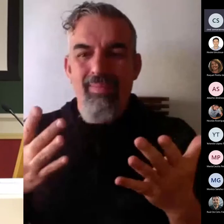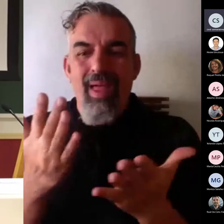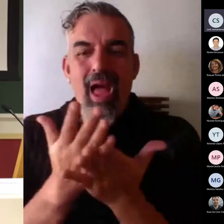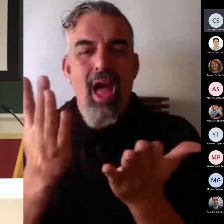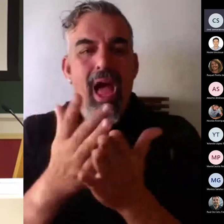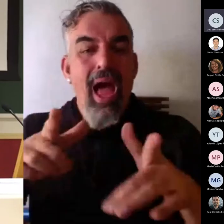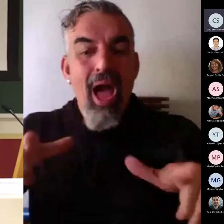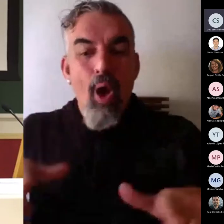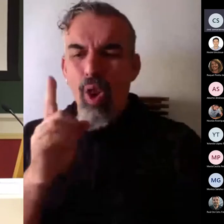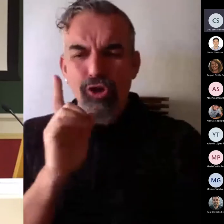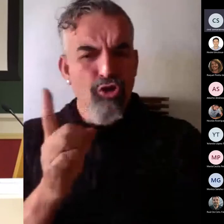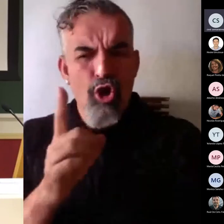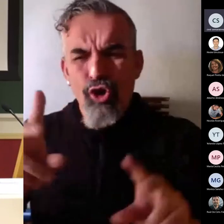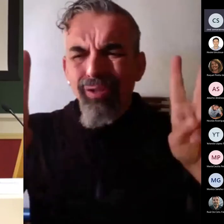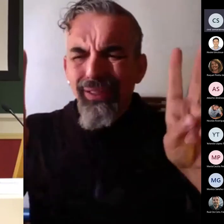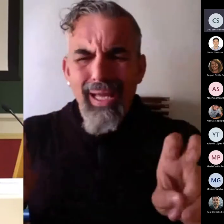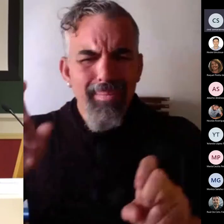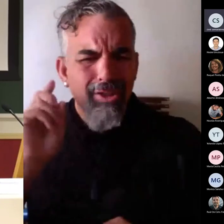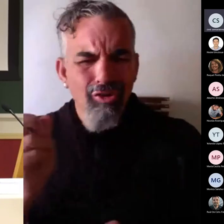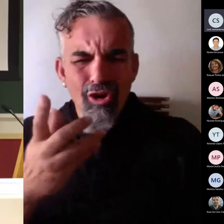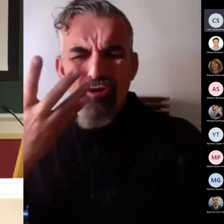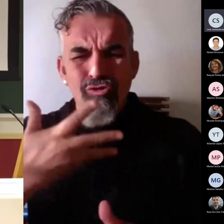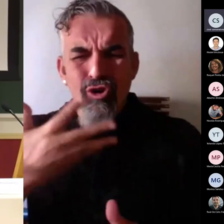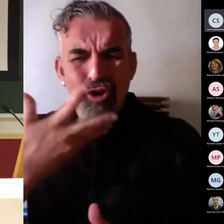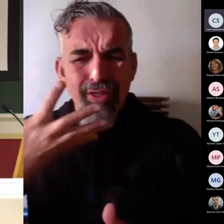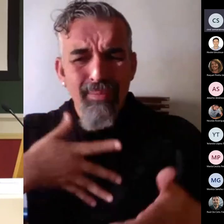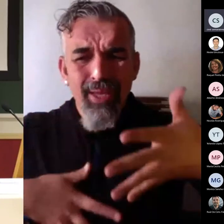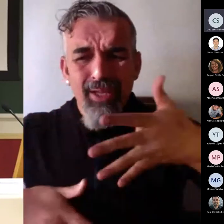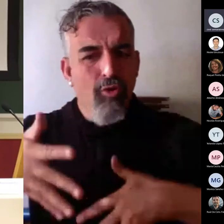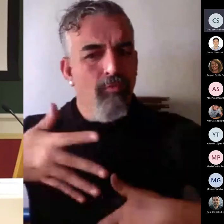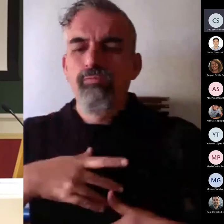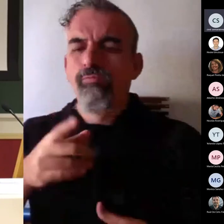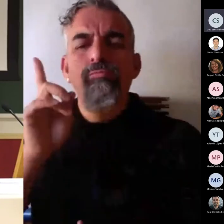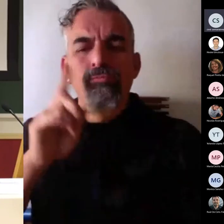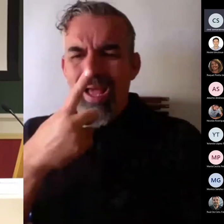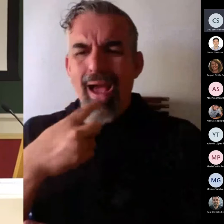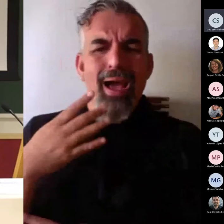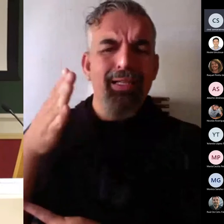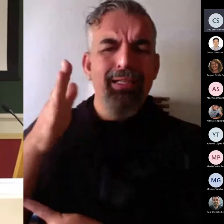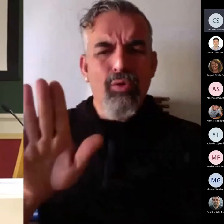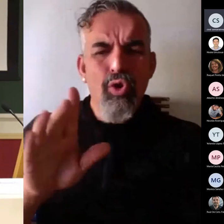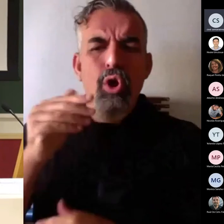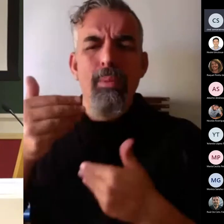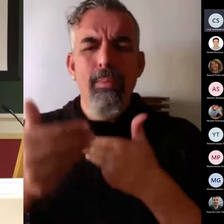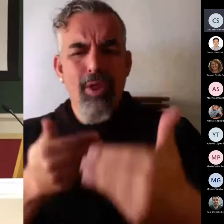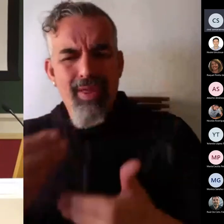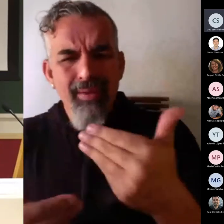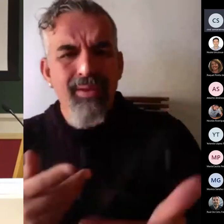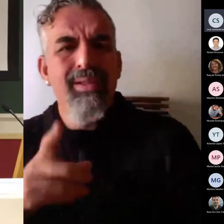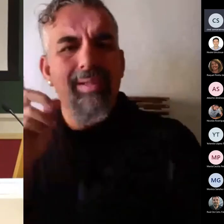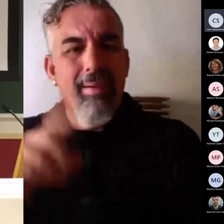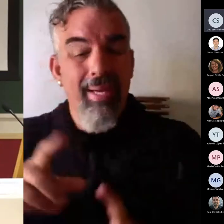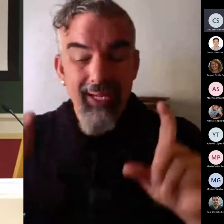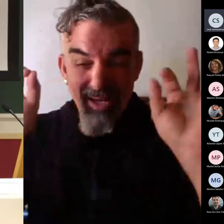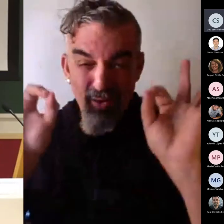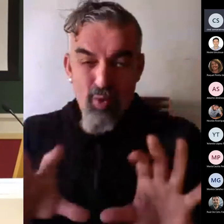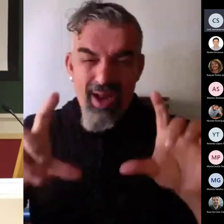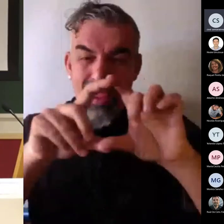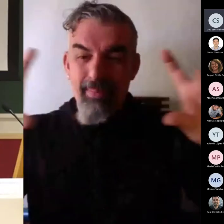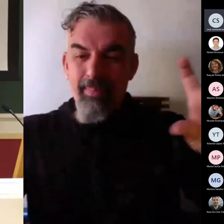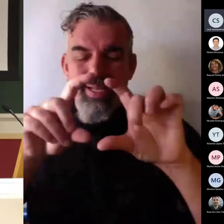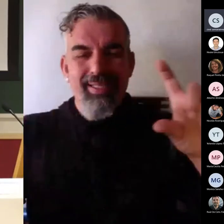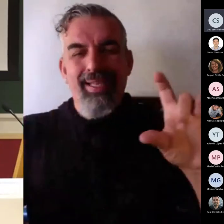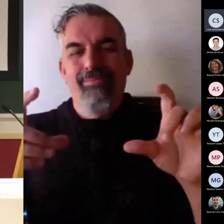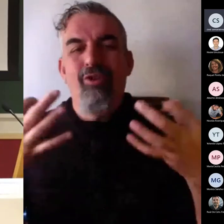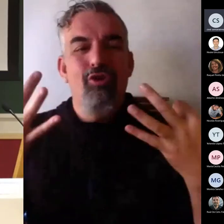conocimientos, se habla de procedimientos, se habla de actitudes. Se habla como en las empresas suelen